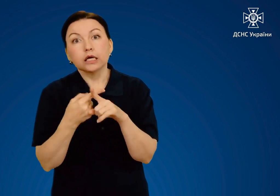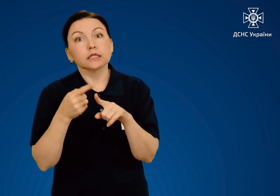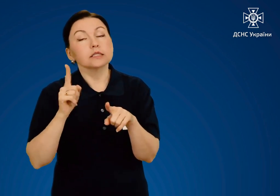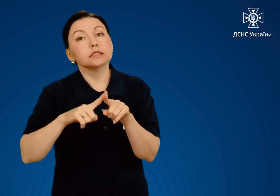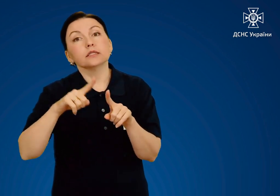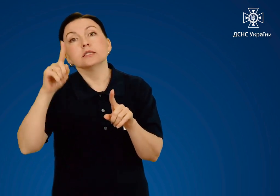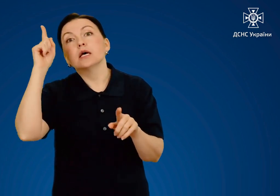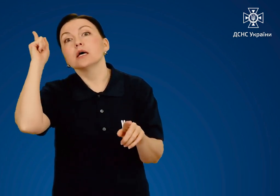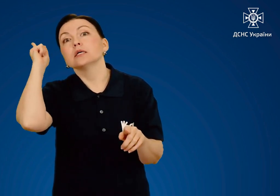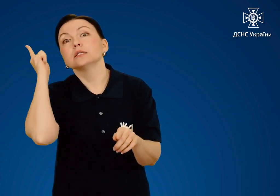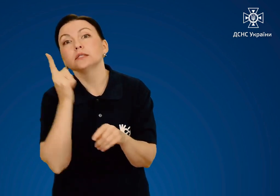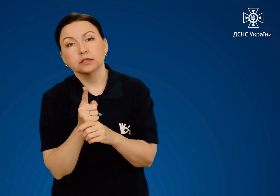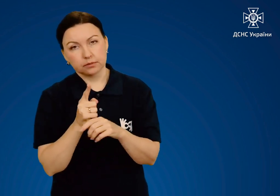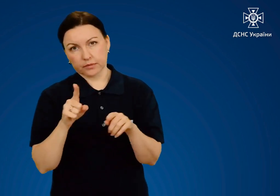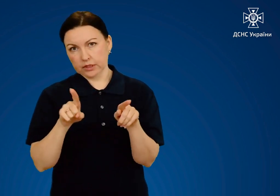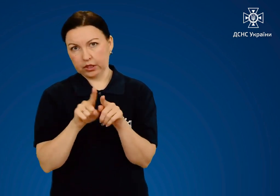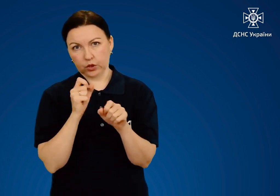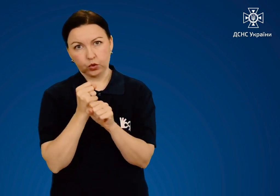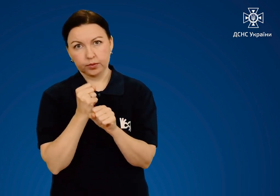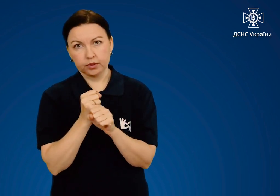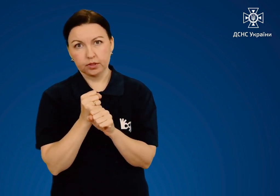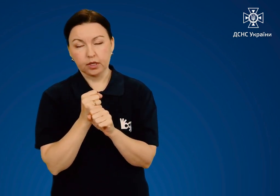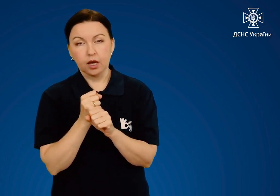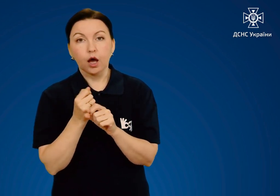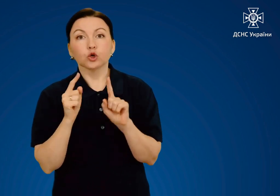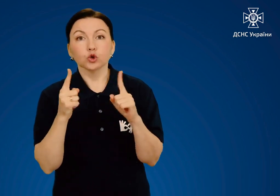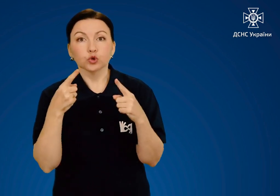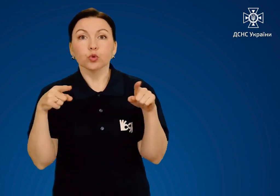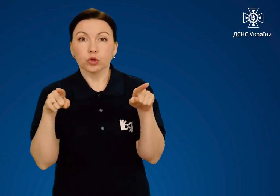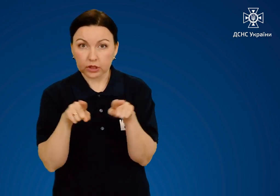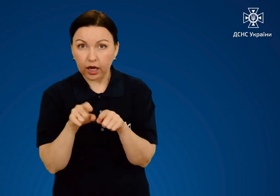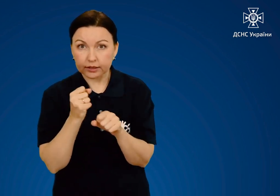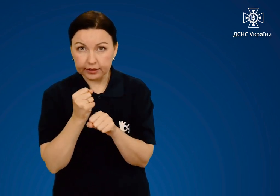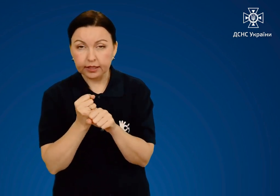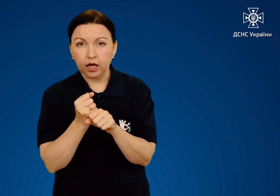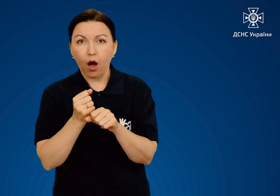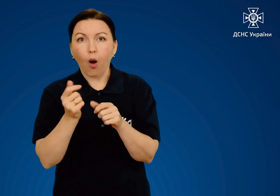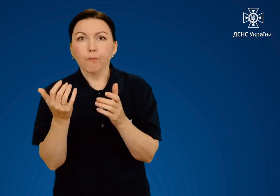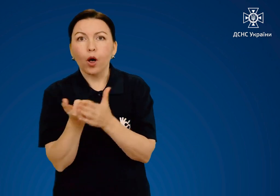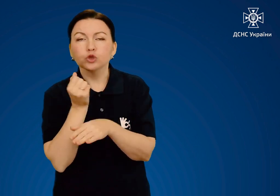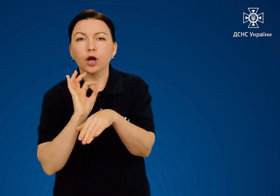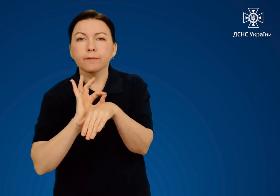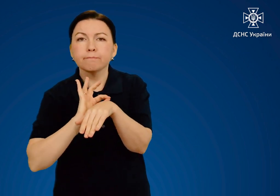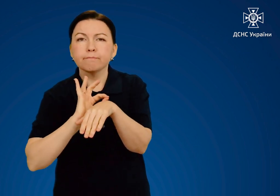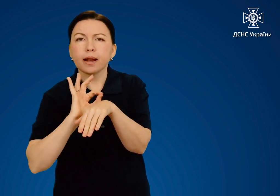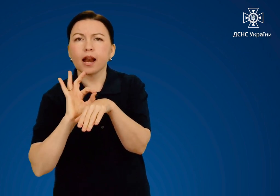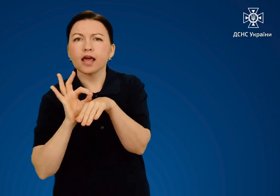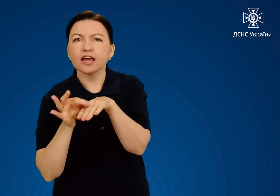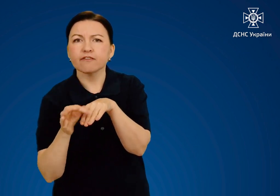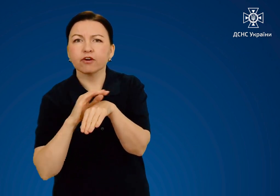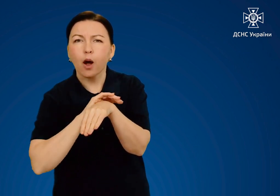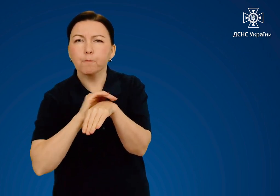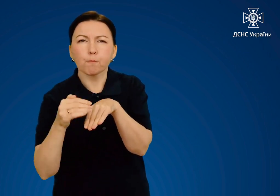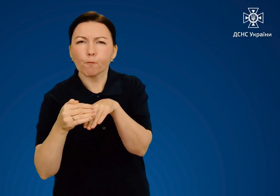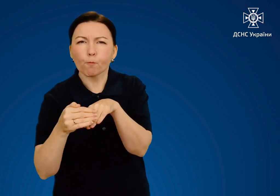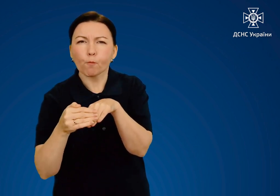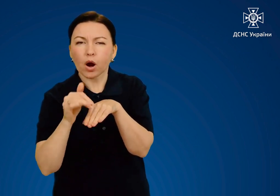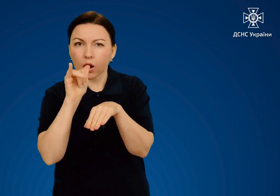Це категорично не можна робити, оскільки такі заходи утворюють плівку на поверхні